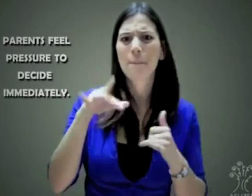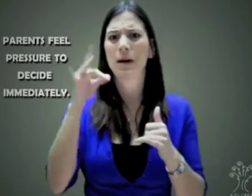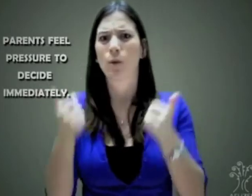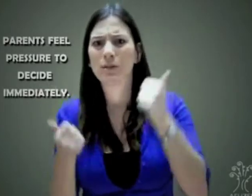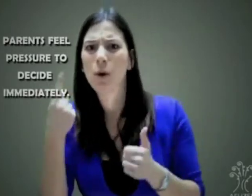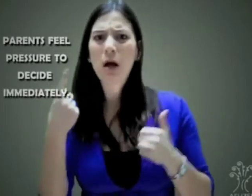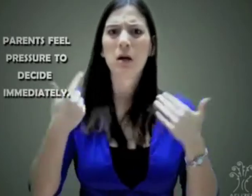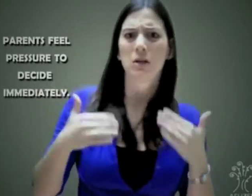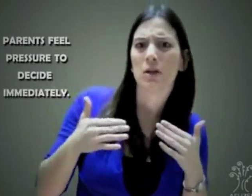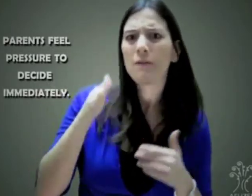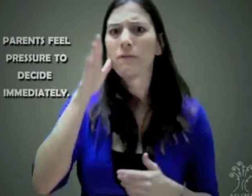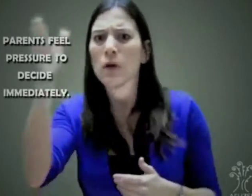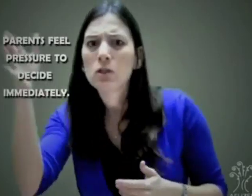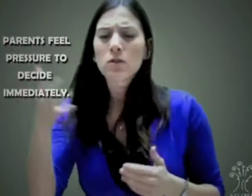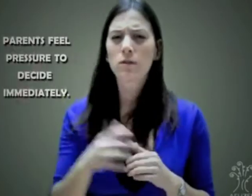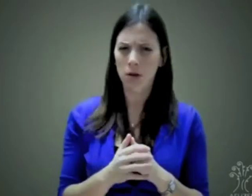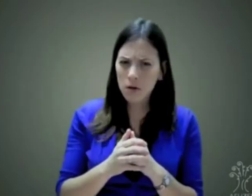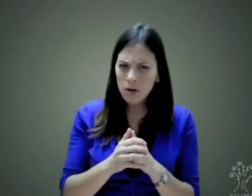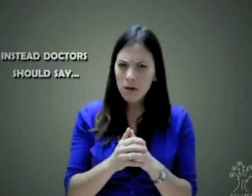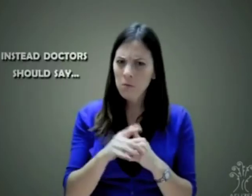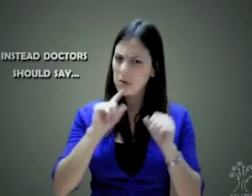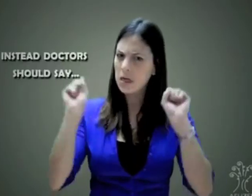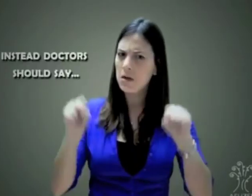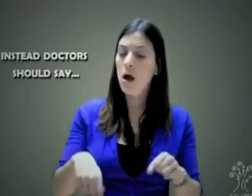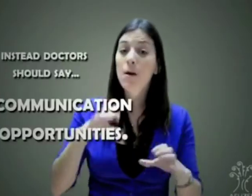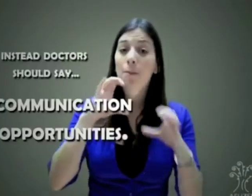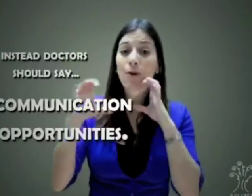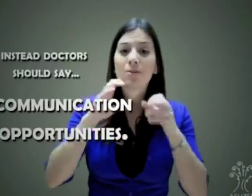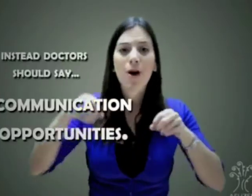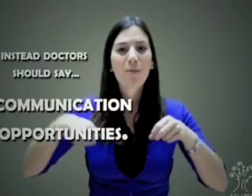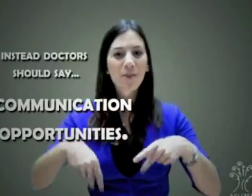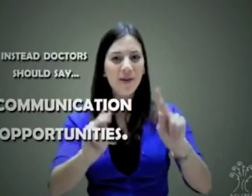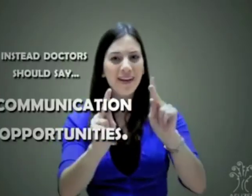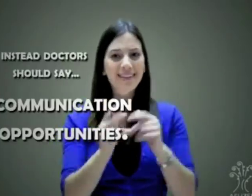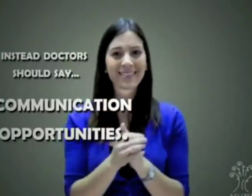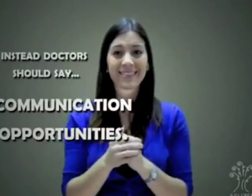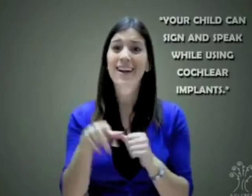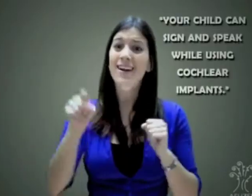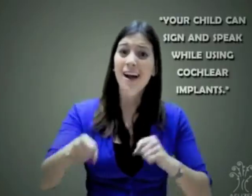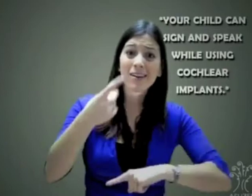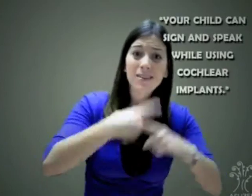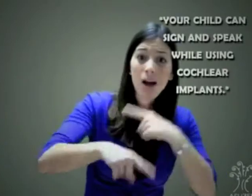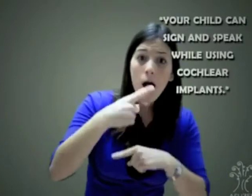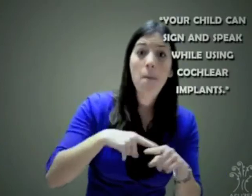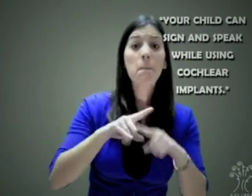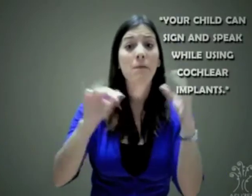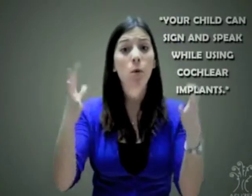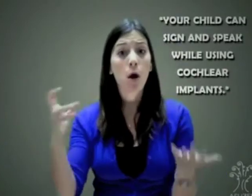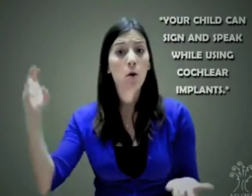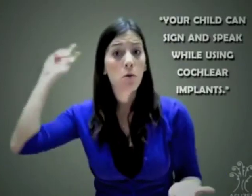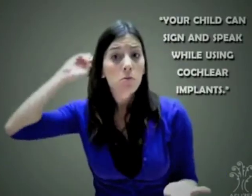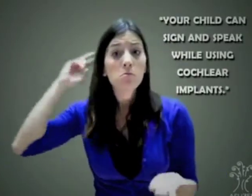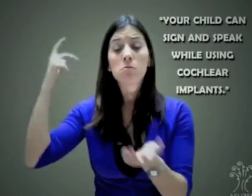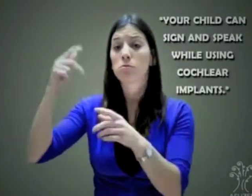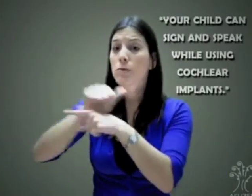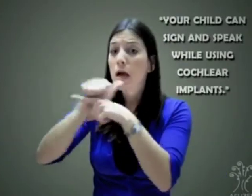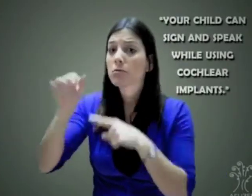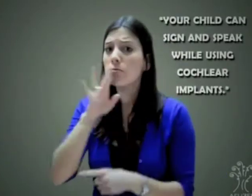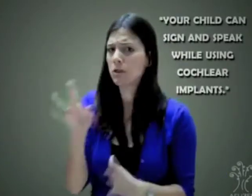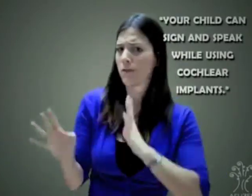inmediatamente y no en un futuro. Esta aplicación causa demasiada presión. Podrían decirles, existen varias